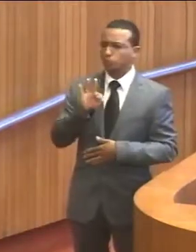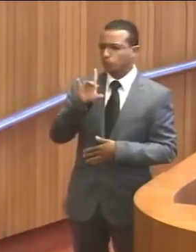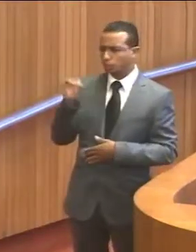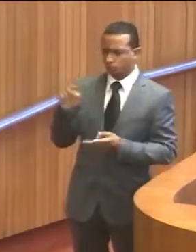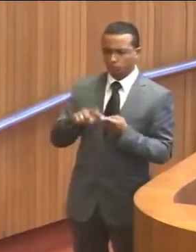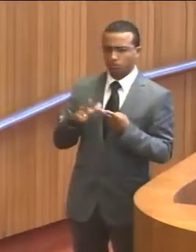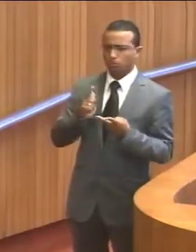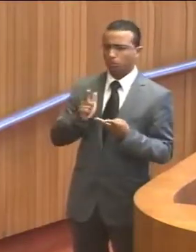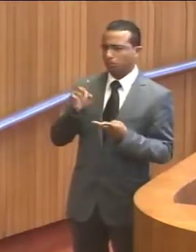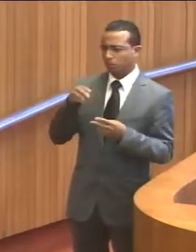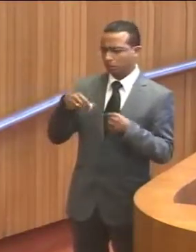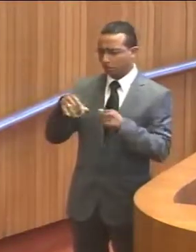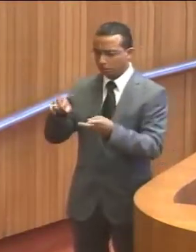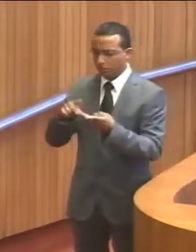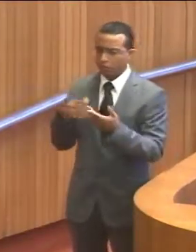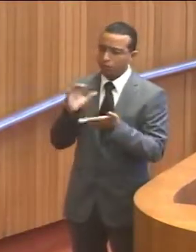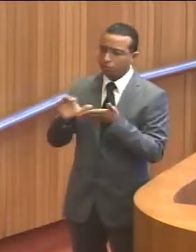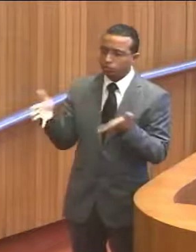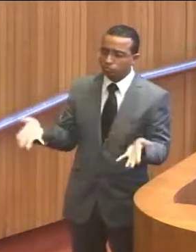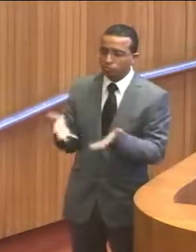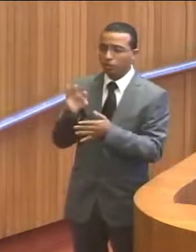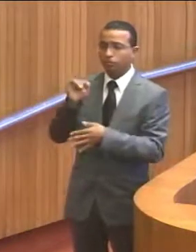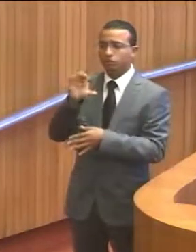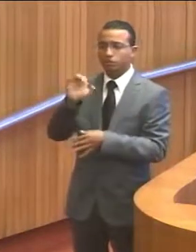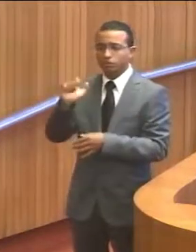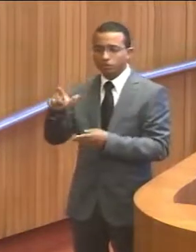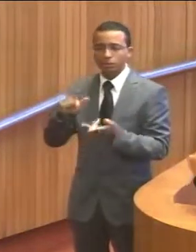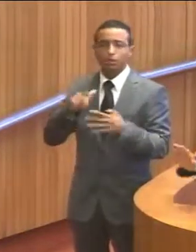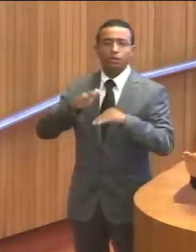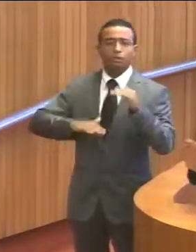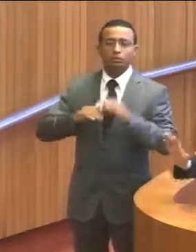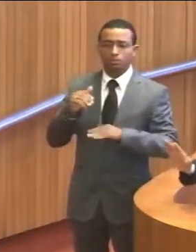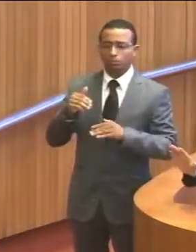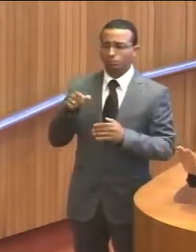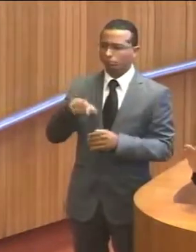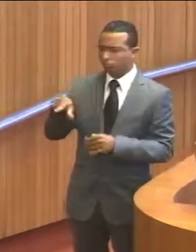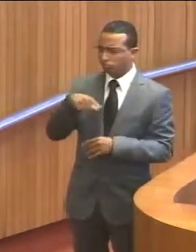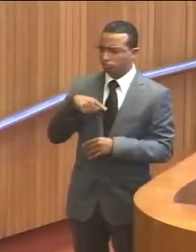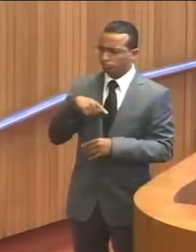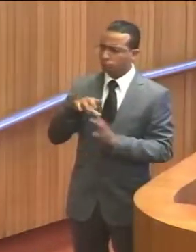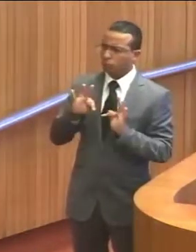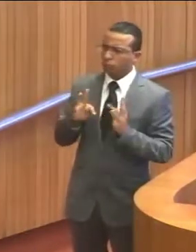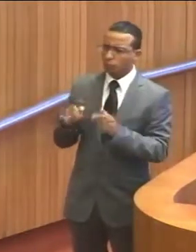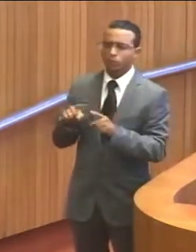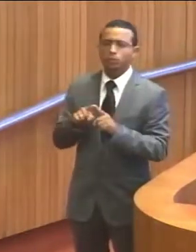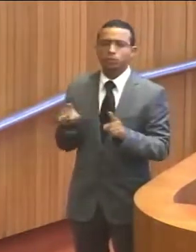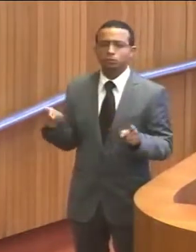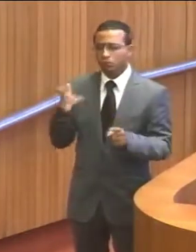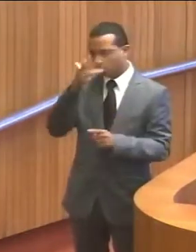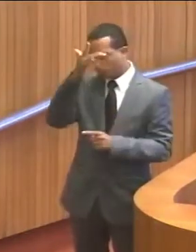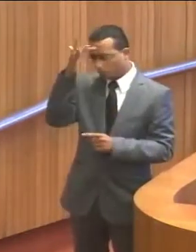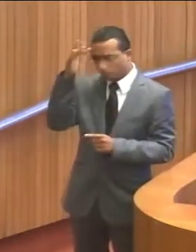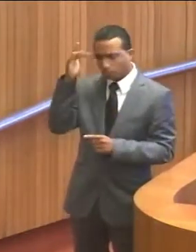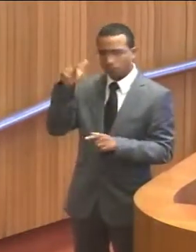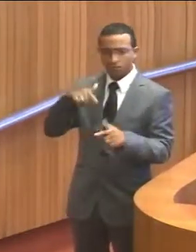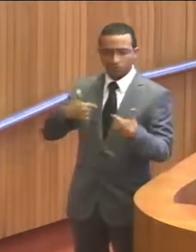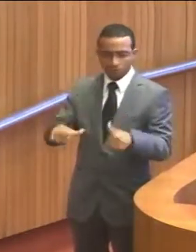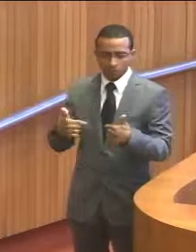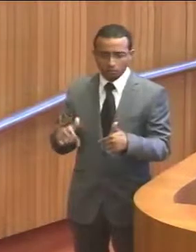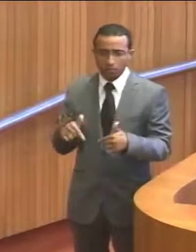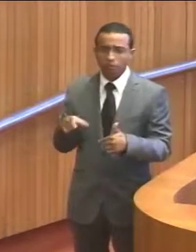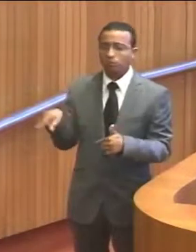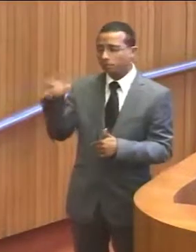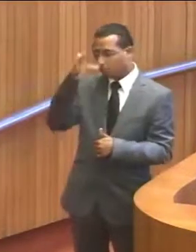Tem terra, tem incentivo fiscal, tem qualificação profissional, tem tudo, tem tudo. Mas, para o povo trabalhador,